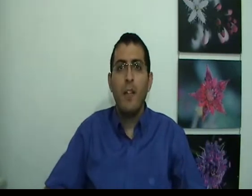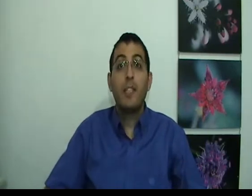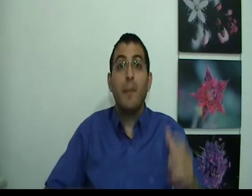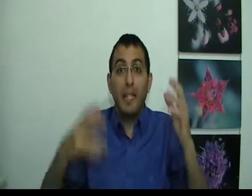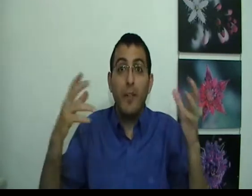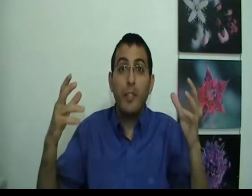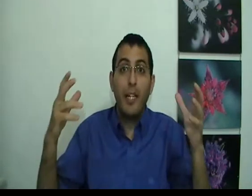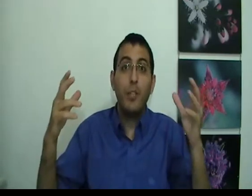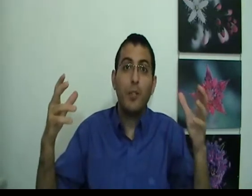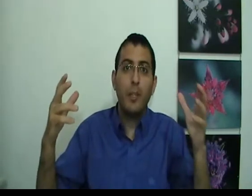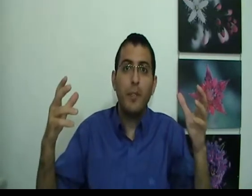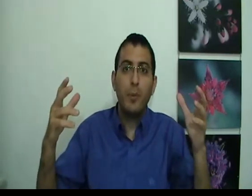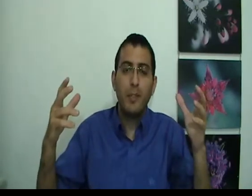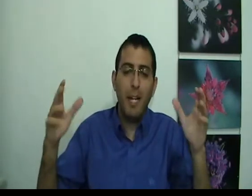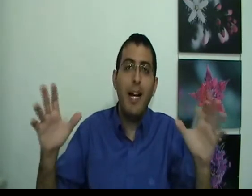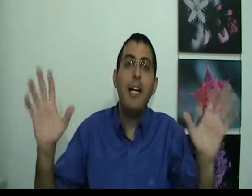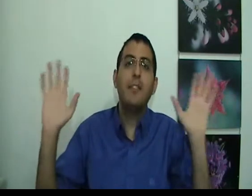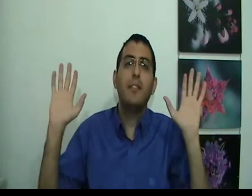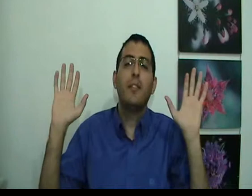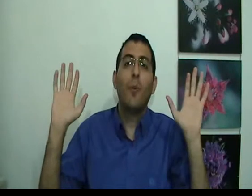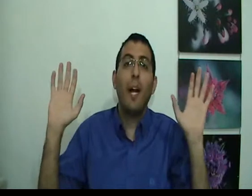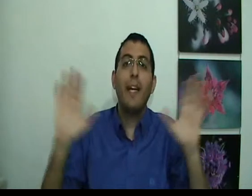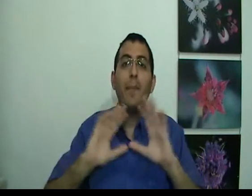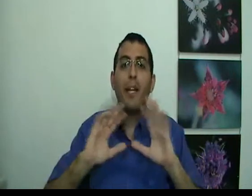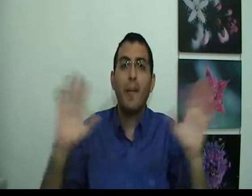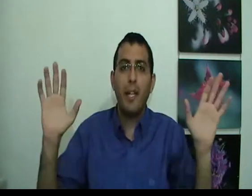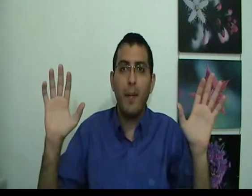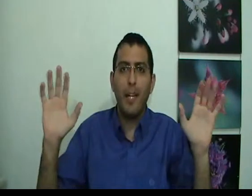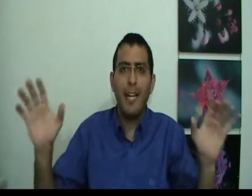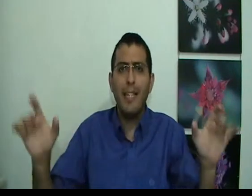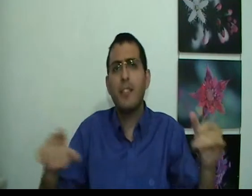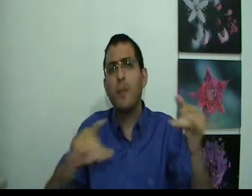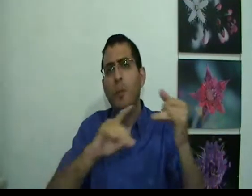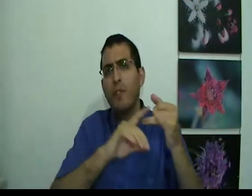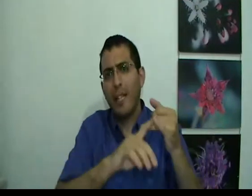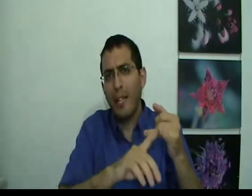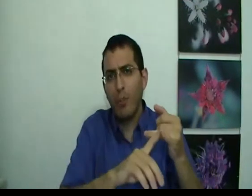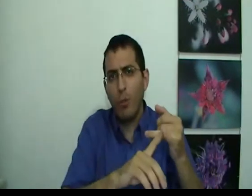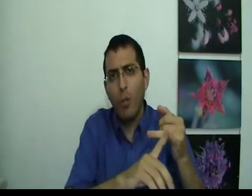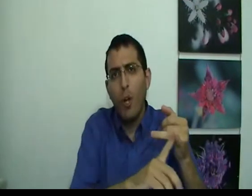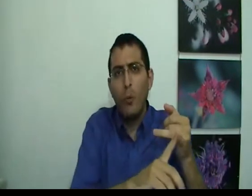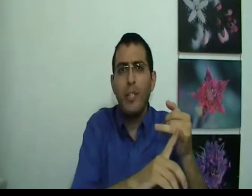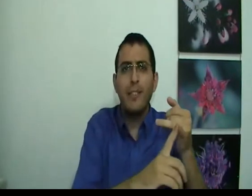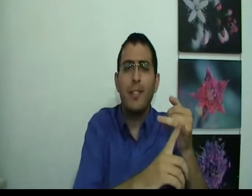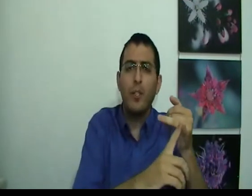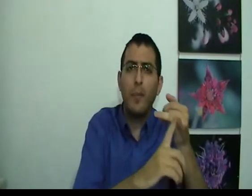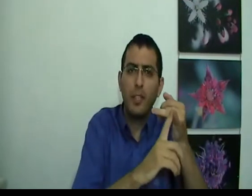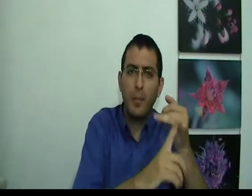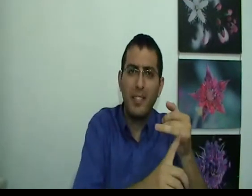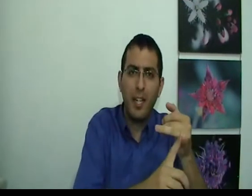וכשהבנהלם מבין שהאני שלו זאת המציאות עצמה אז הוא חי חיים אחרים לגמרי כי אז כשמישהו מתווכח איתו הוא יודע שזה לא יותר משר משחק